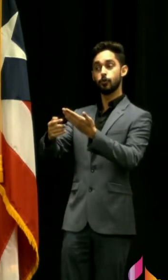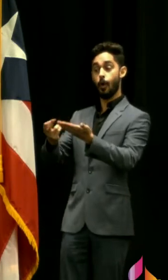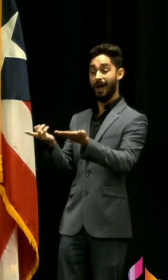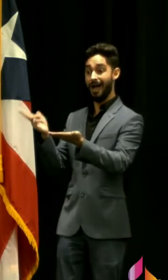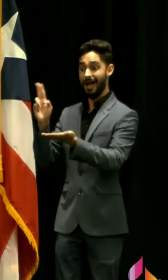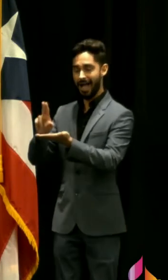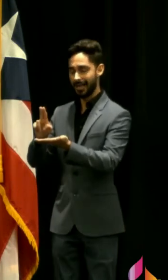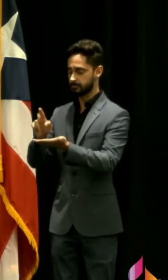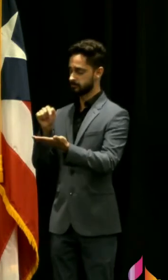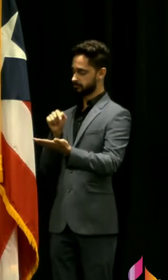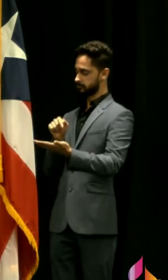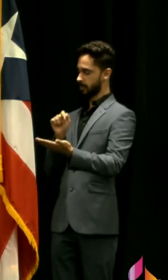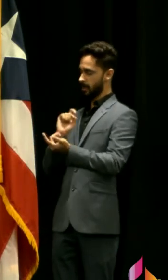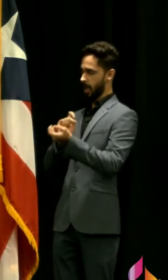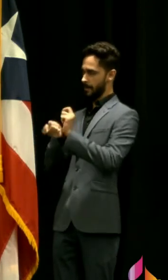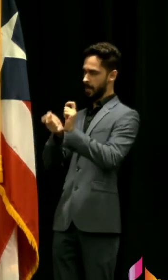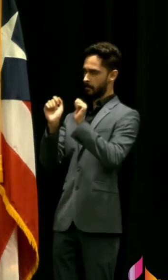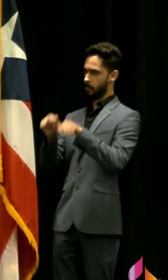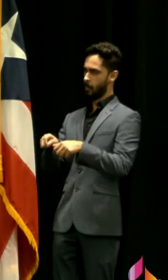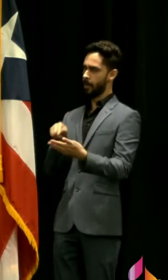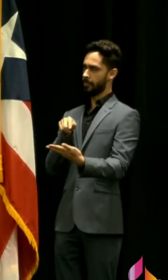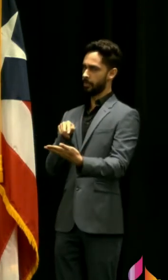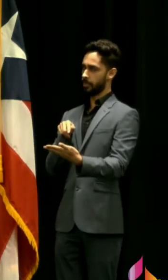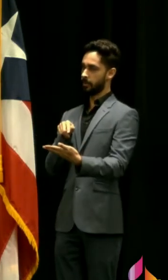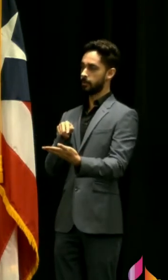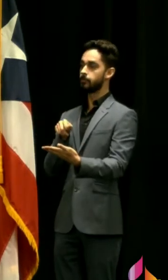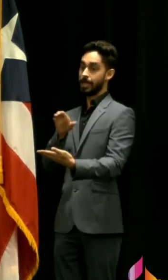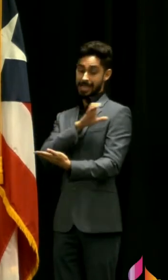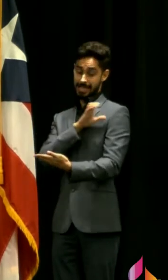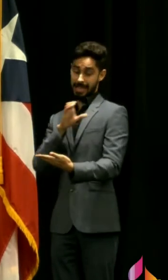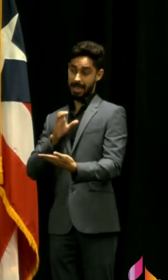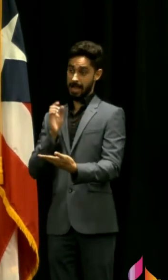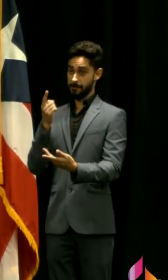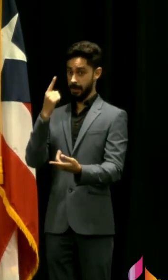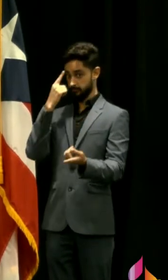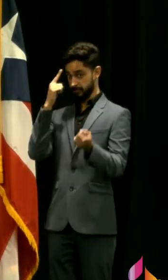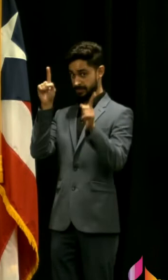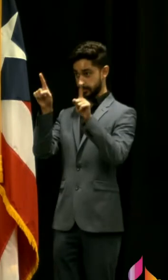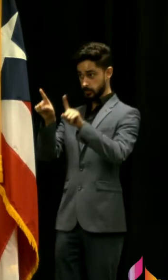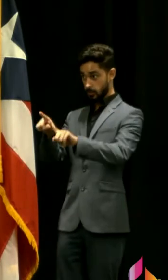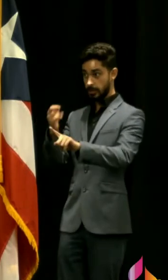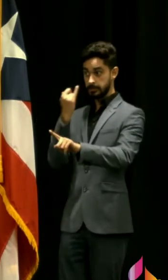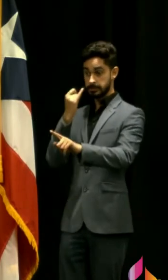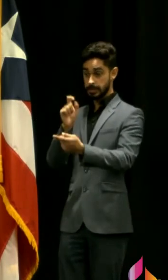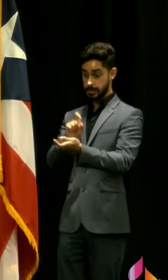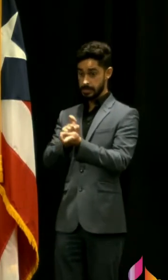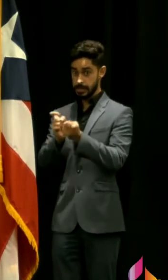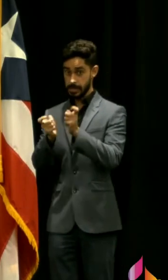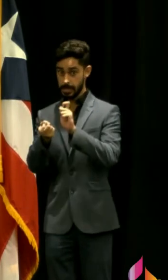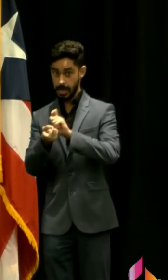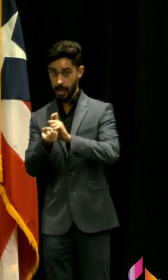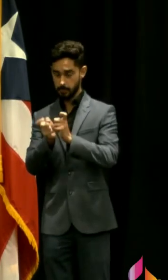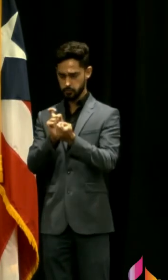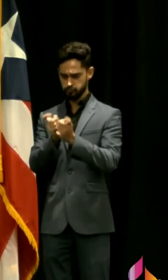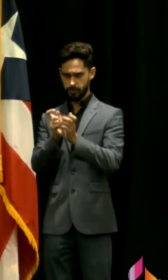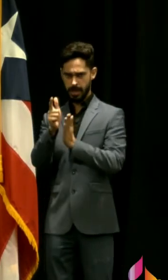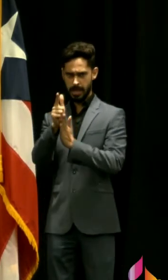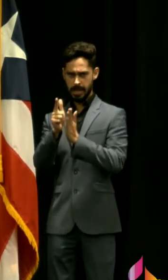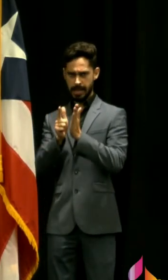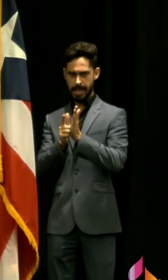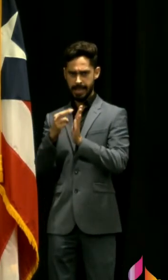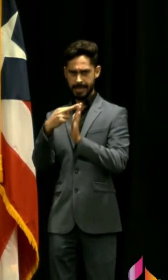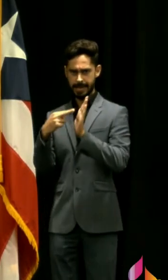firmar el proyecto que estaba pendiente en la cámara obviamente si se enmienda para ajustarse en la